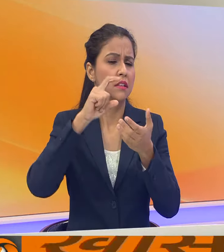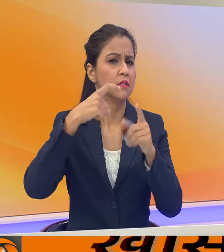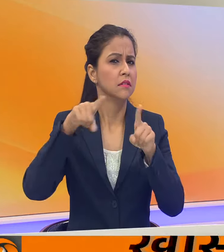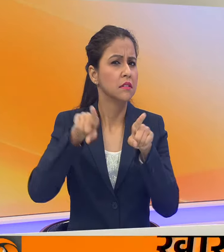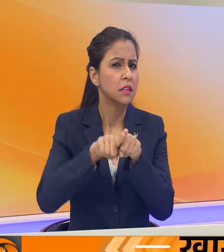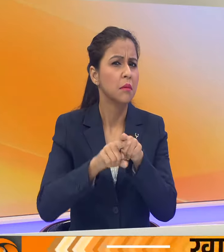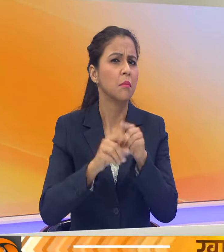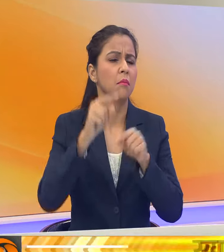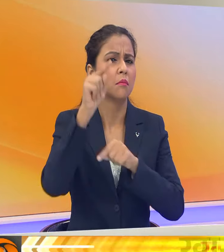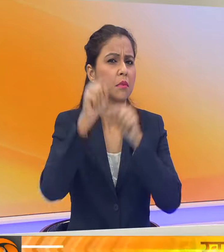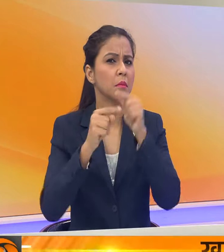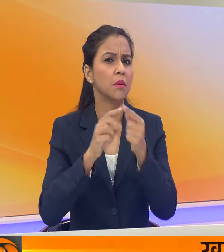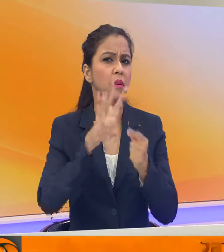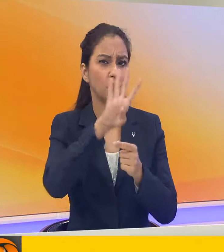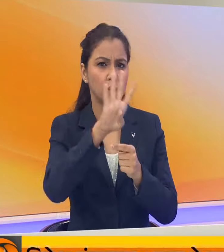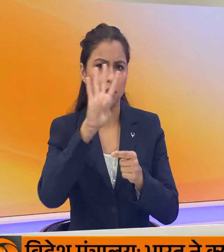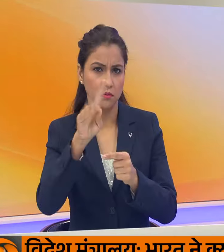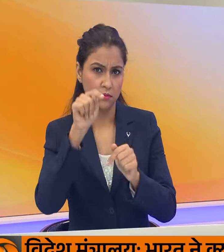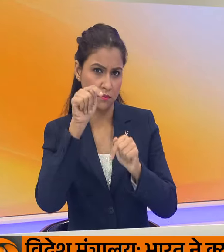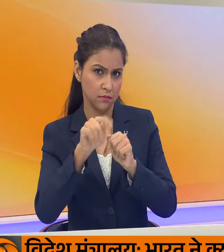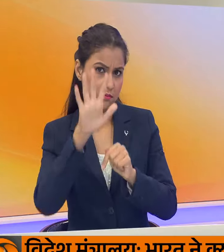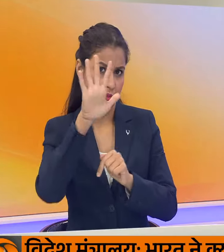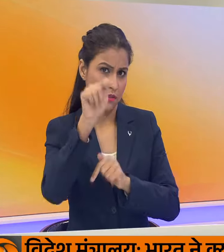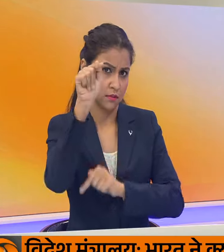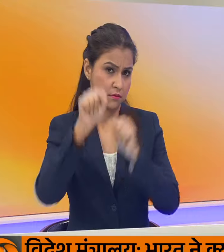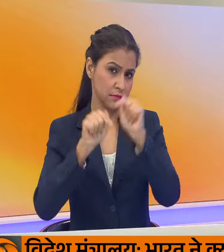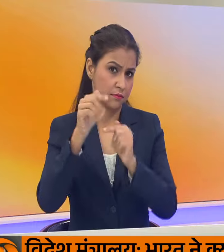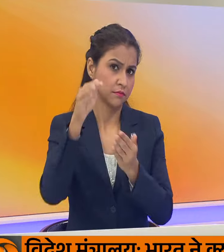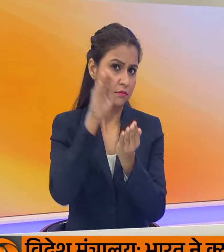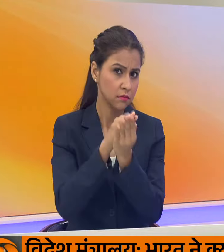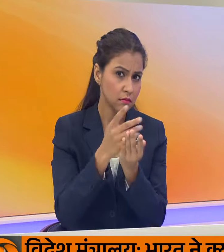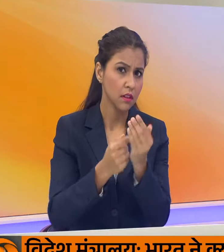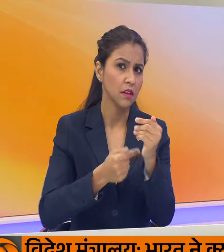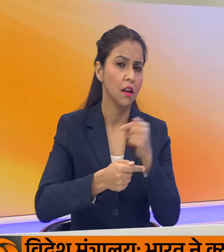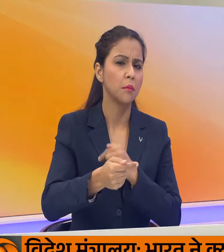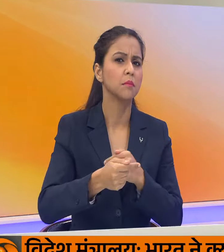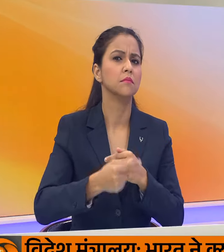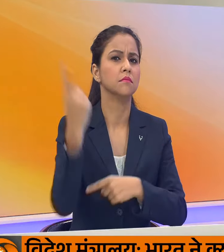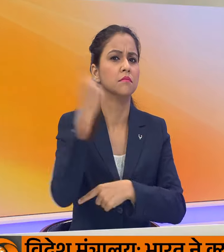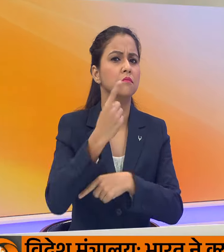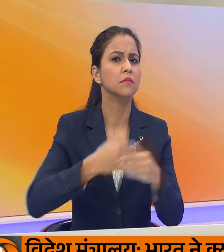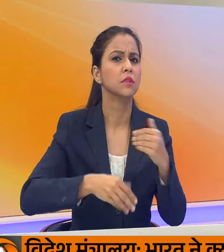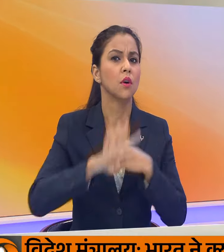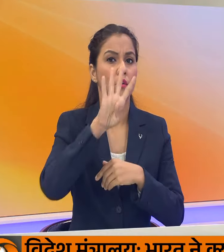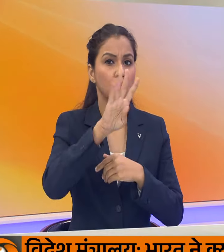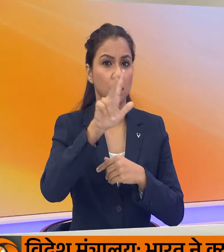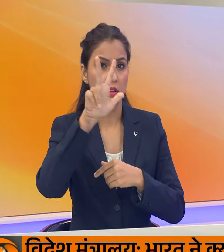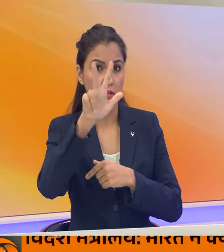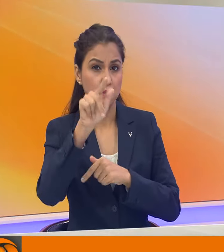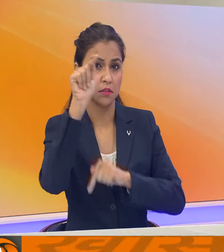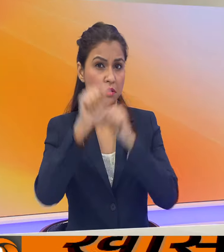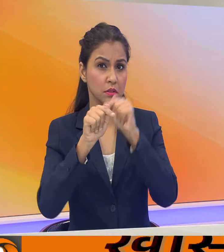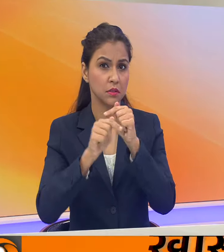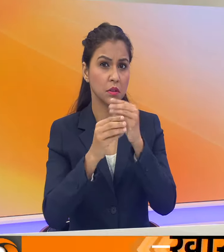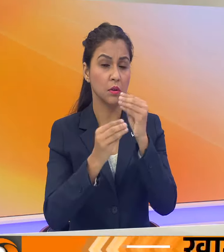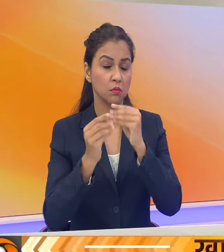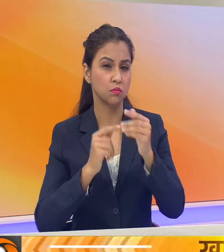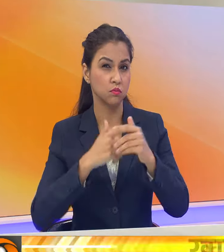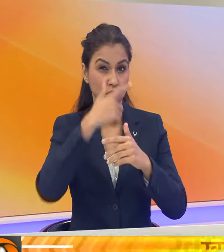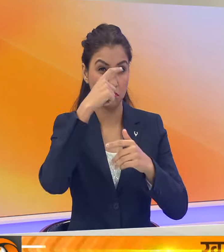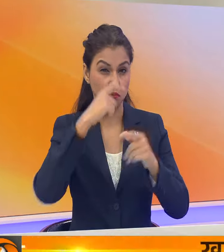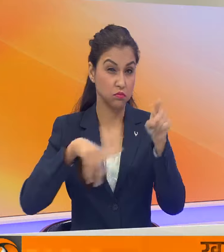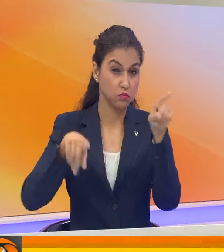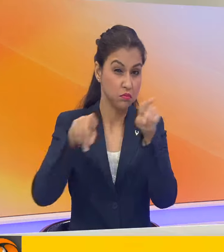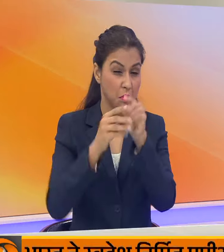44.5 डिग्री सालसियस दर्च किया गया हाल के दिनों में दर्च 48 डिग्री सालसियस के आसमान छूते